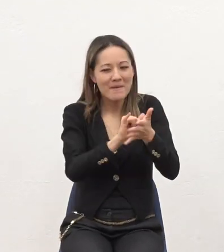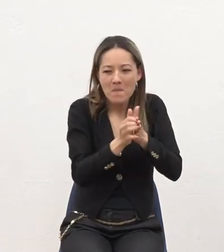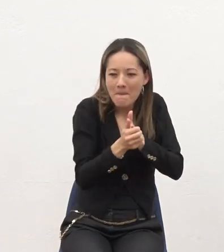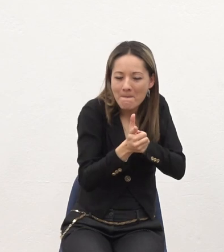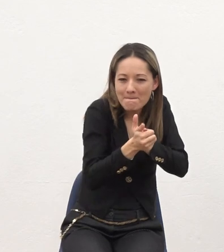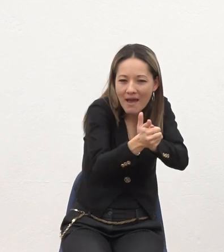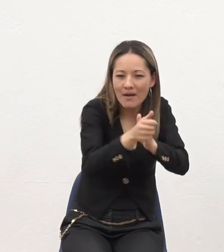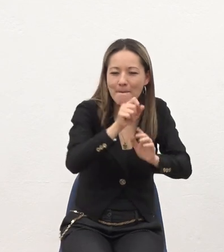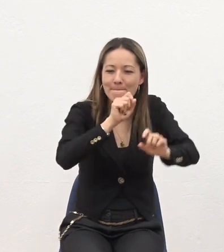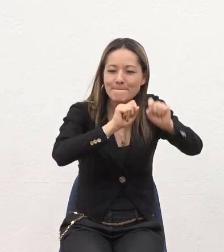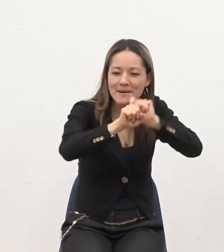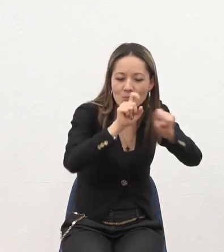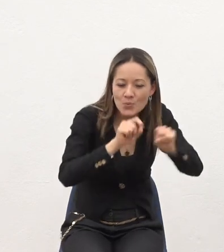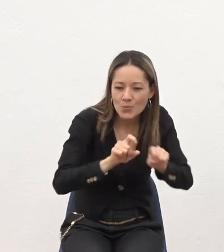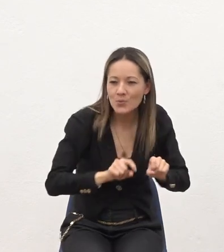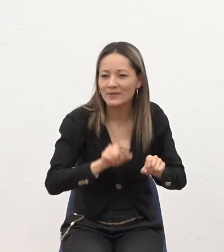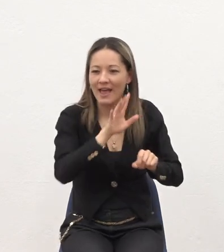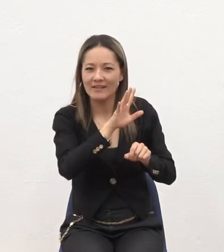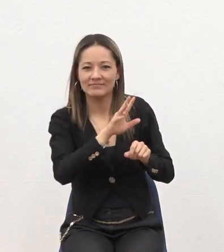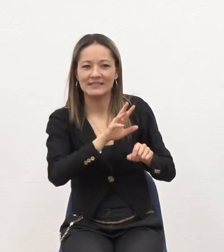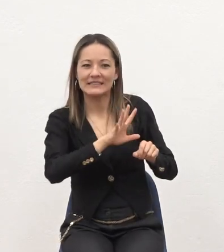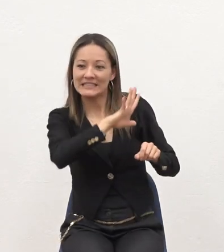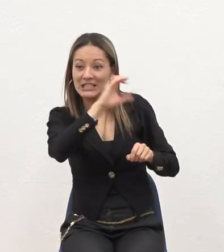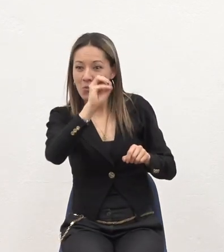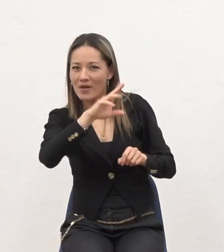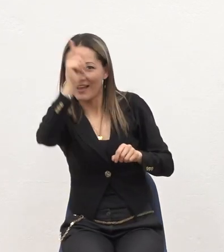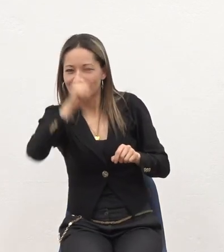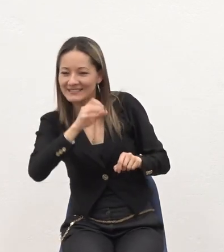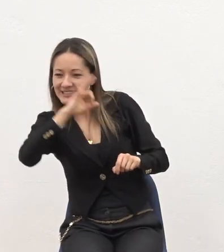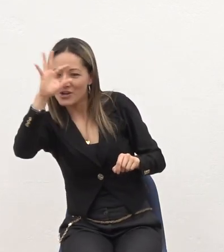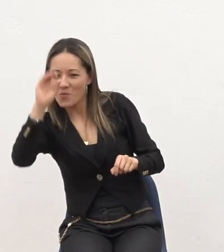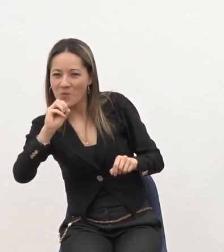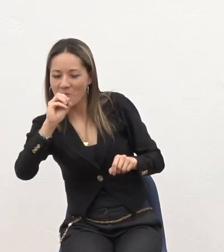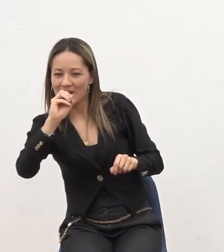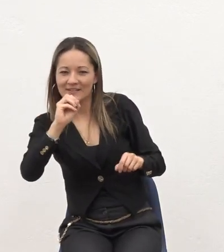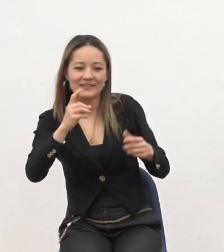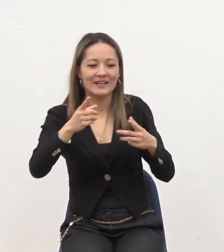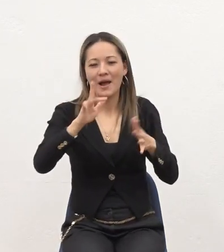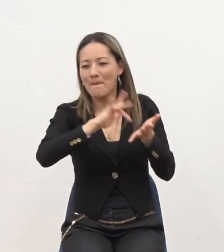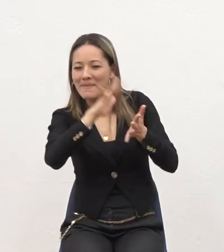preguntas De 50-50 De respuestas Bueno los que hayan podido participar Pues ya más o menos saben como es